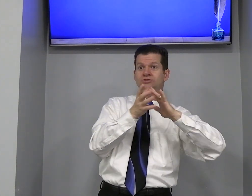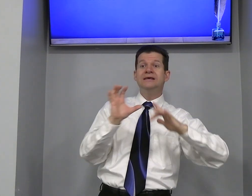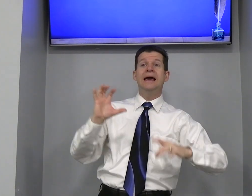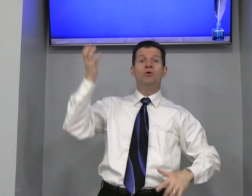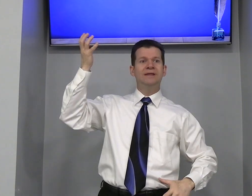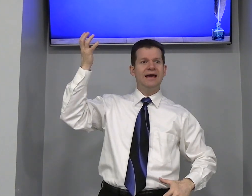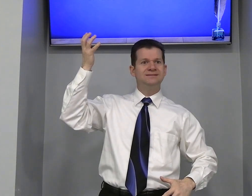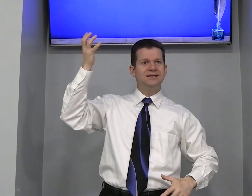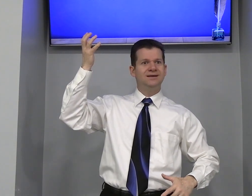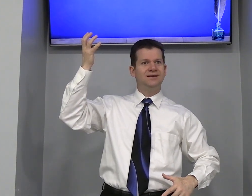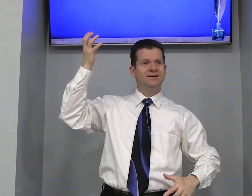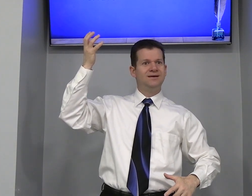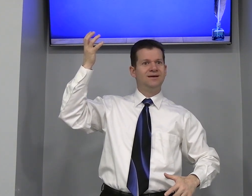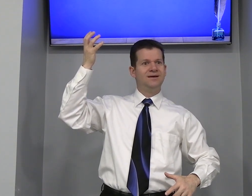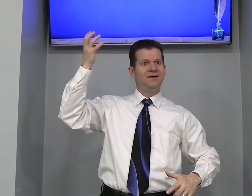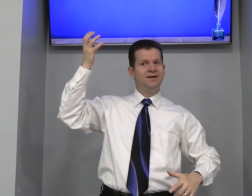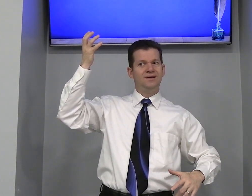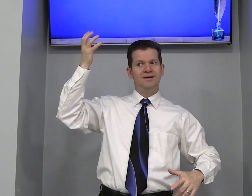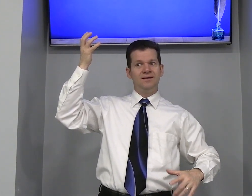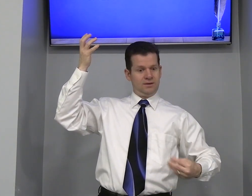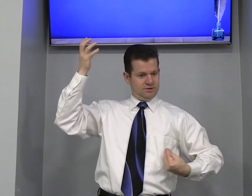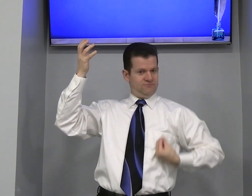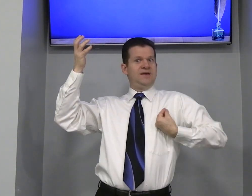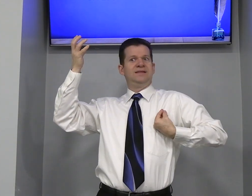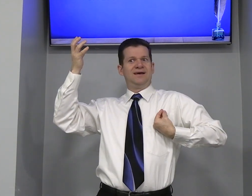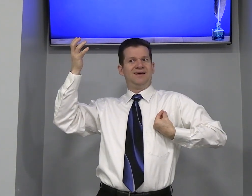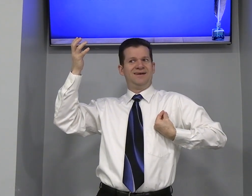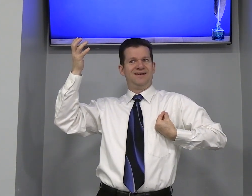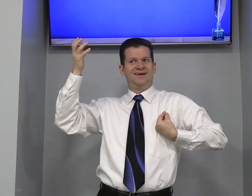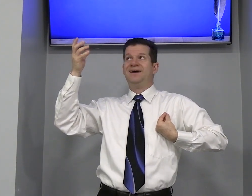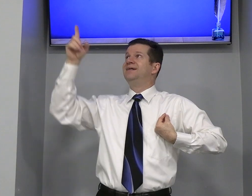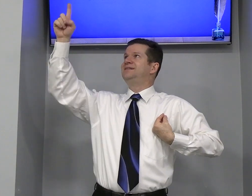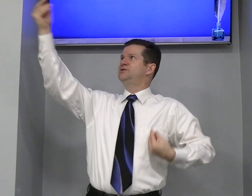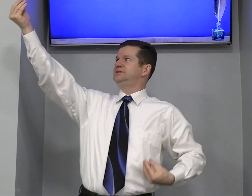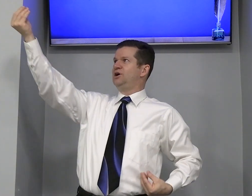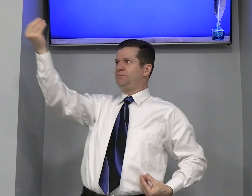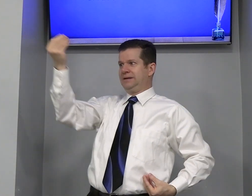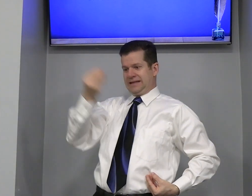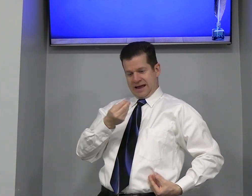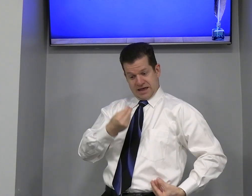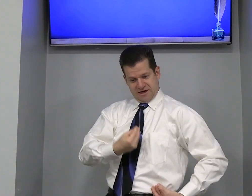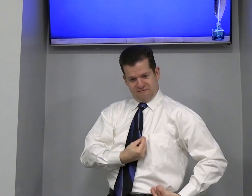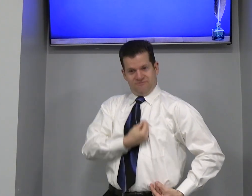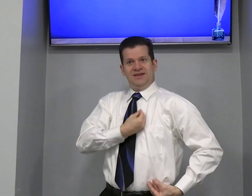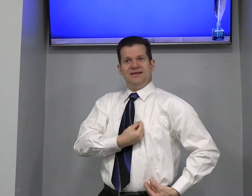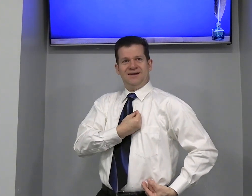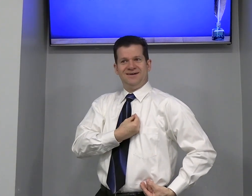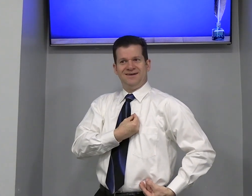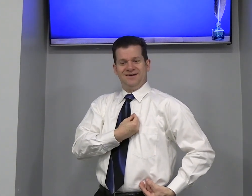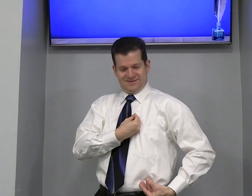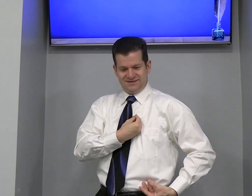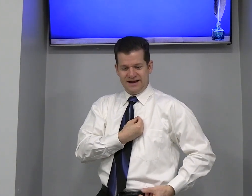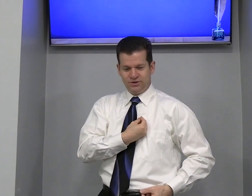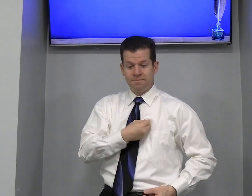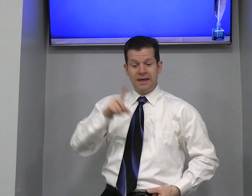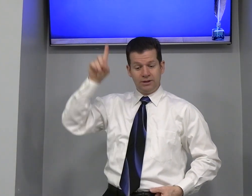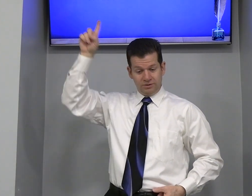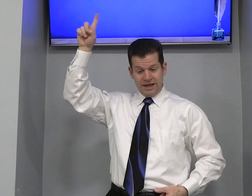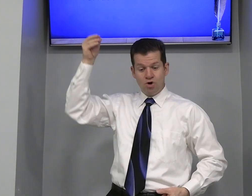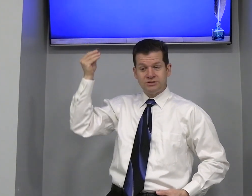O que Acontece? Vida Deus Então Me dá Vida Certo? Então Deus